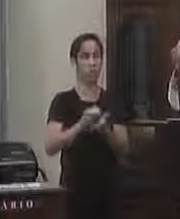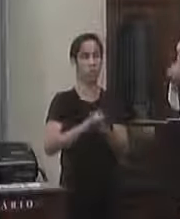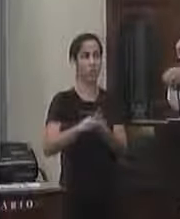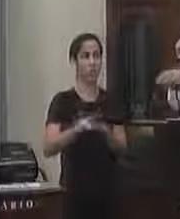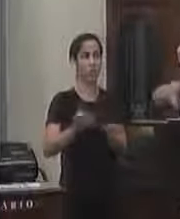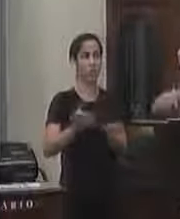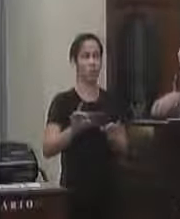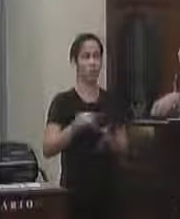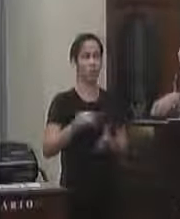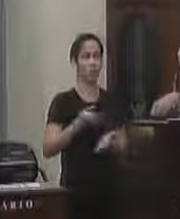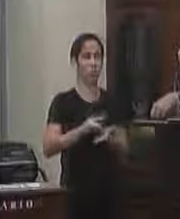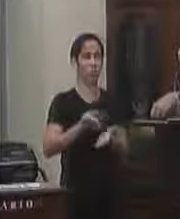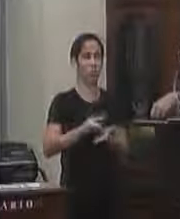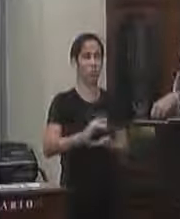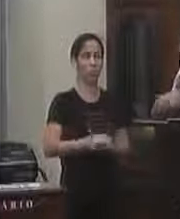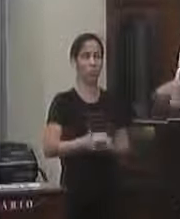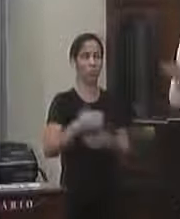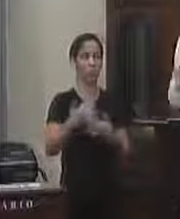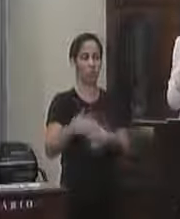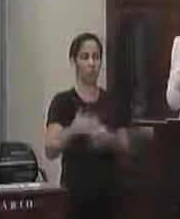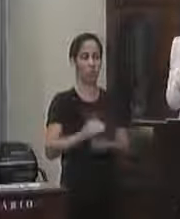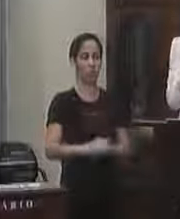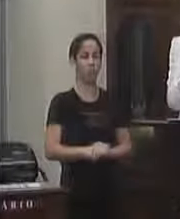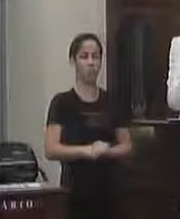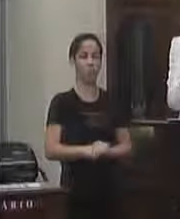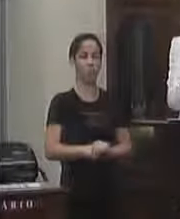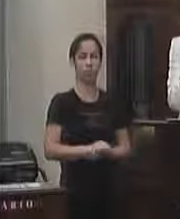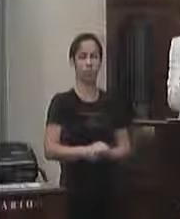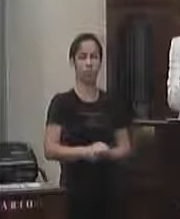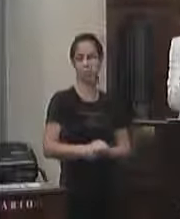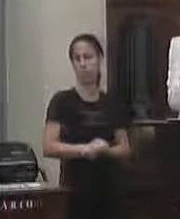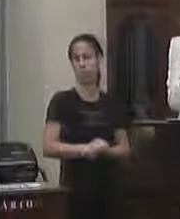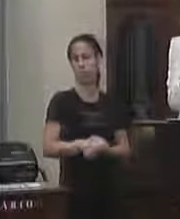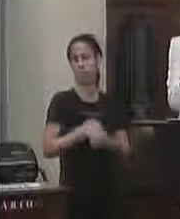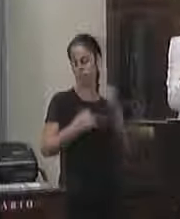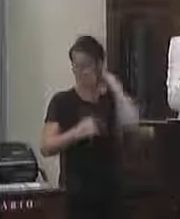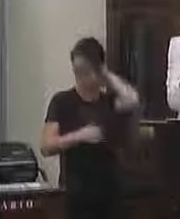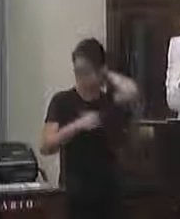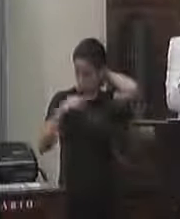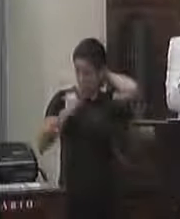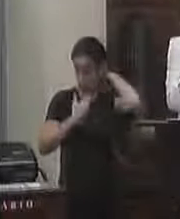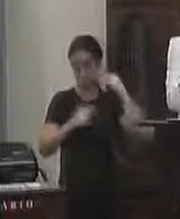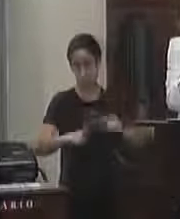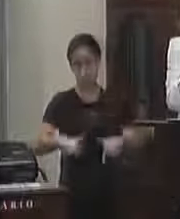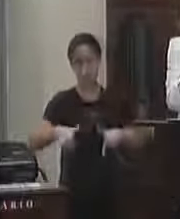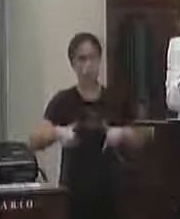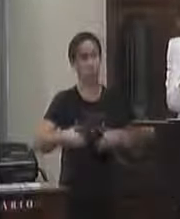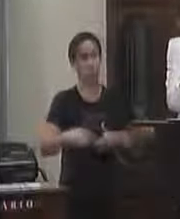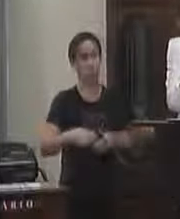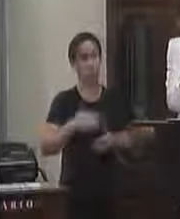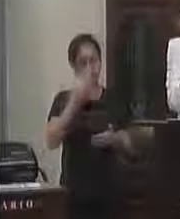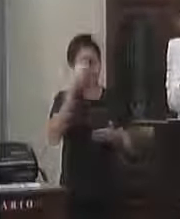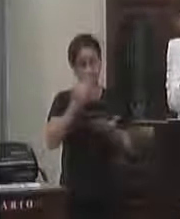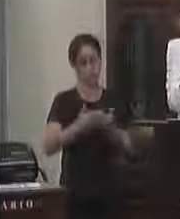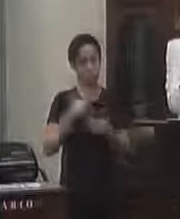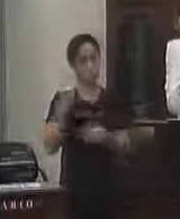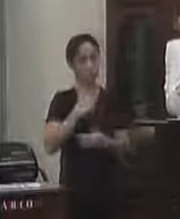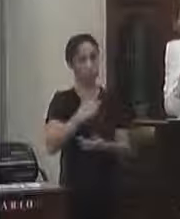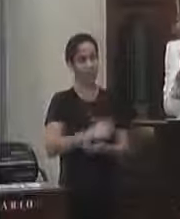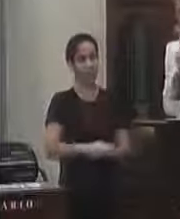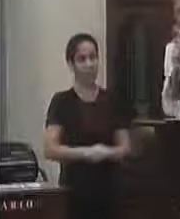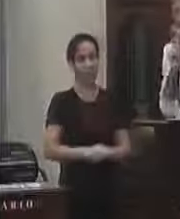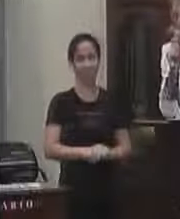ocupar as vagas reais tá mas a gente está lutando para isso sim e com muita certeza a gente vai conseguir